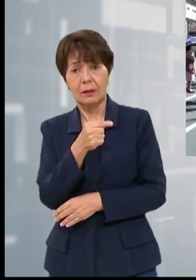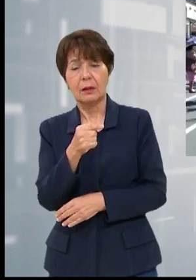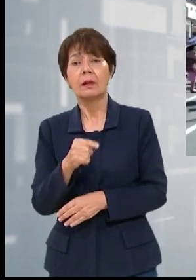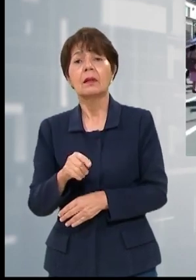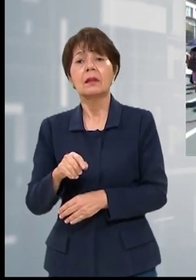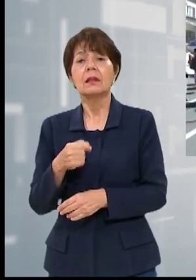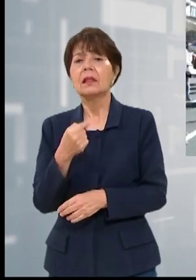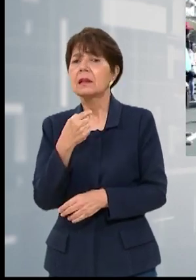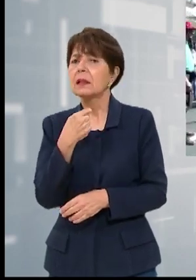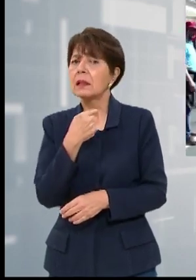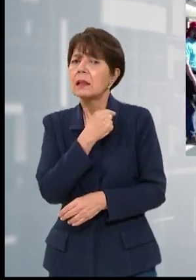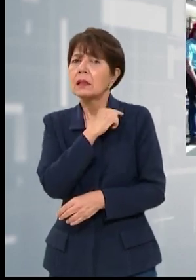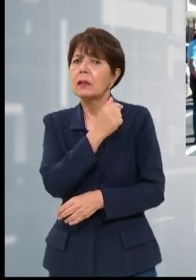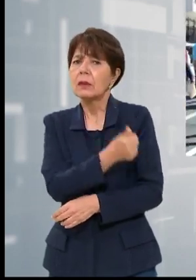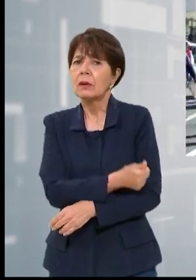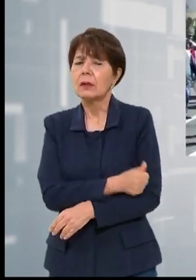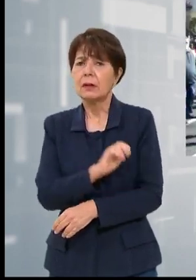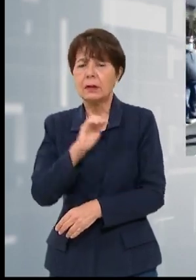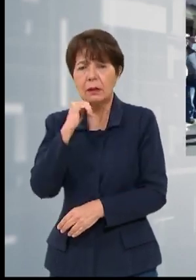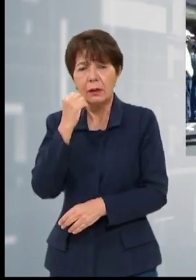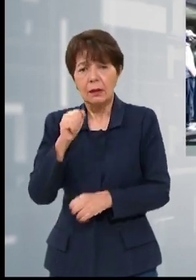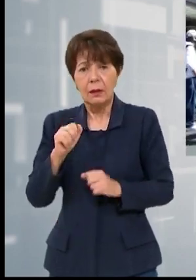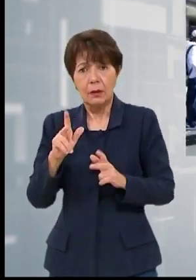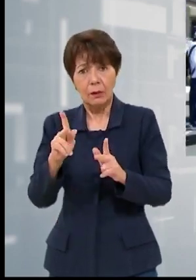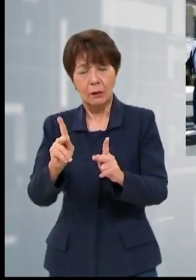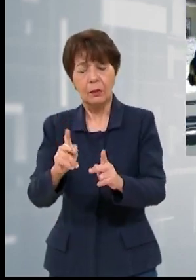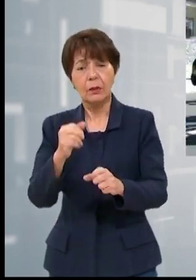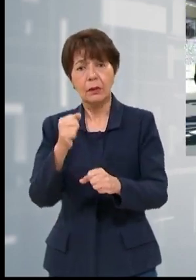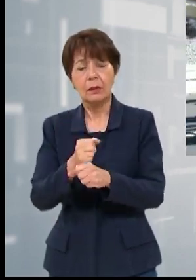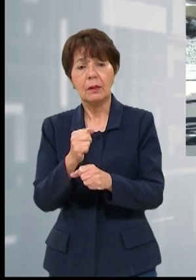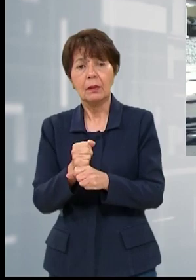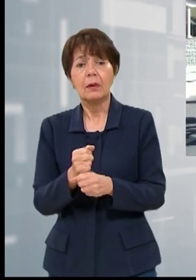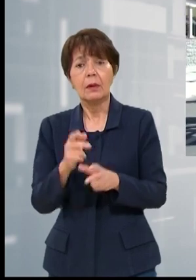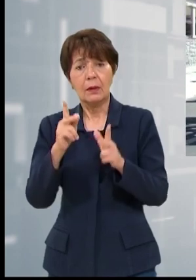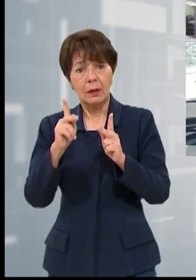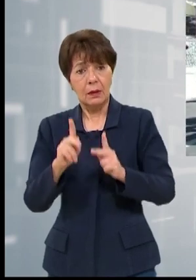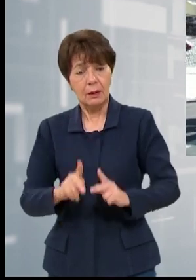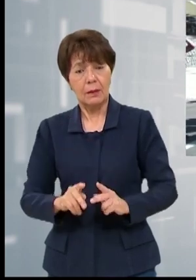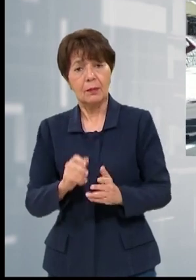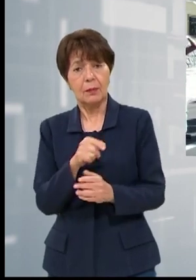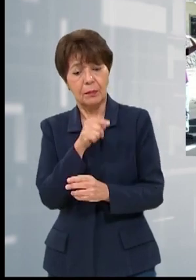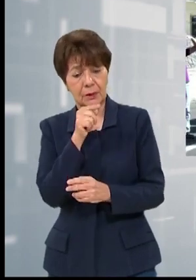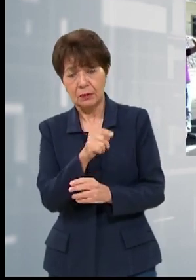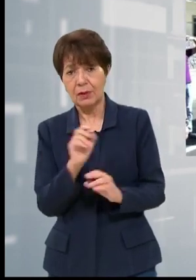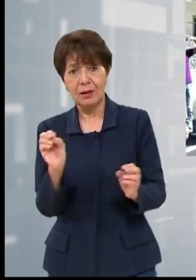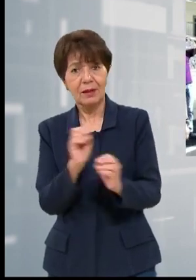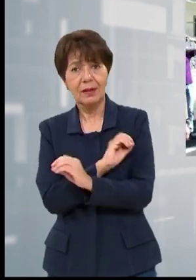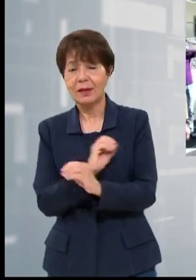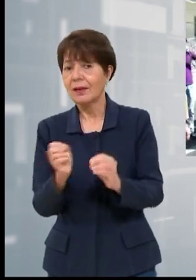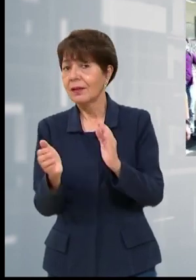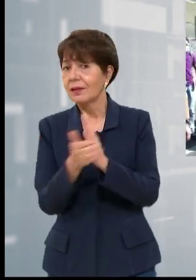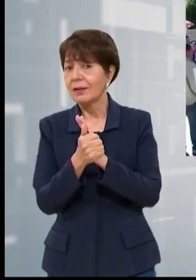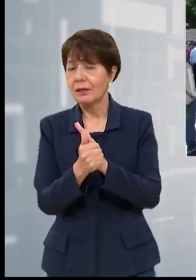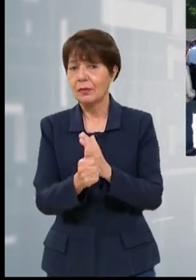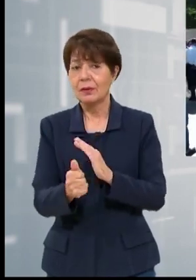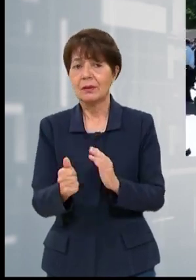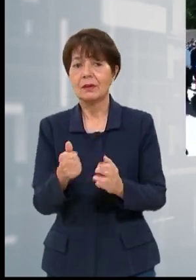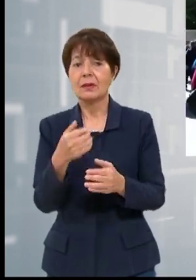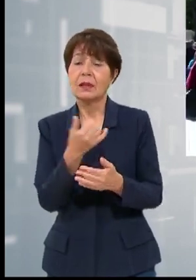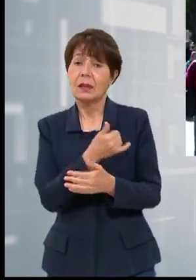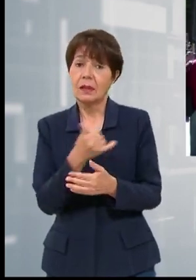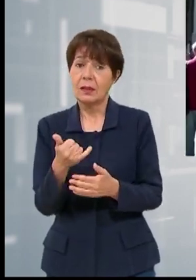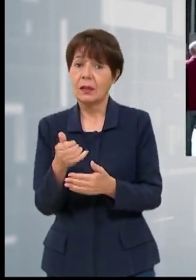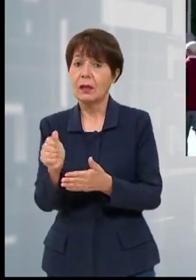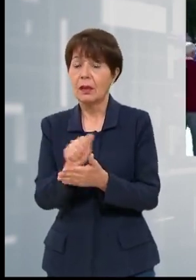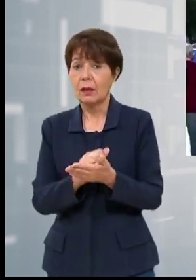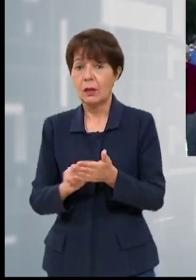autoridades quieran dar oportunidad de trabajo a los militantes del partido en poder. Pero no se han puesto a pensar en tantas personas que le dieron